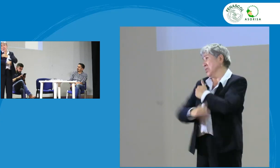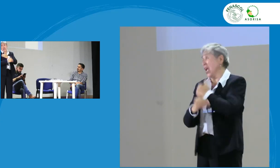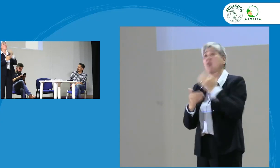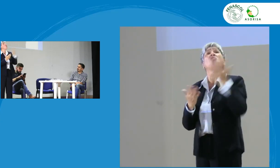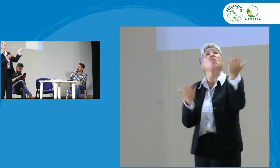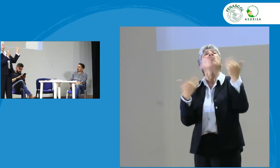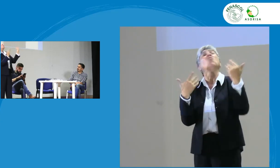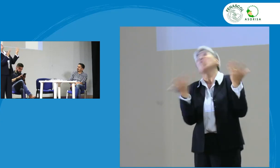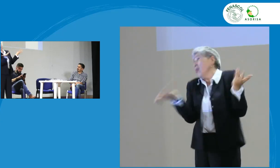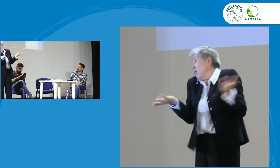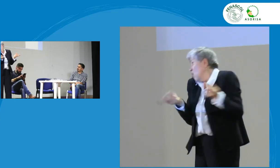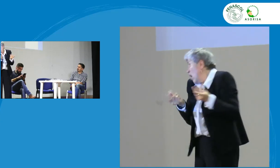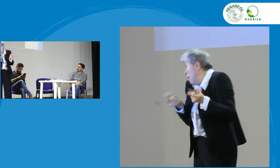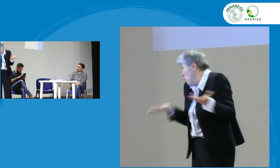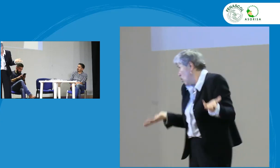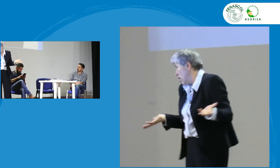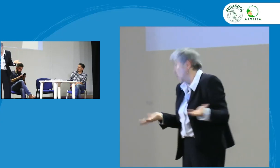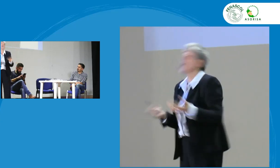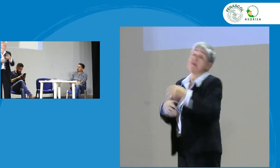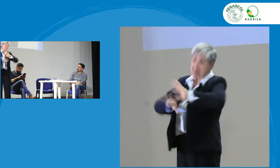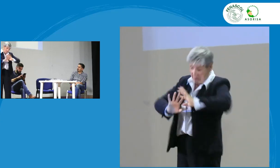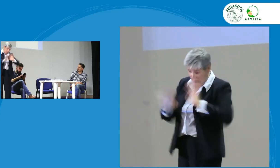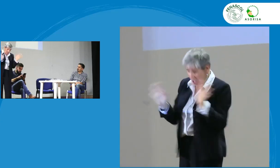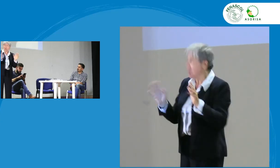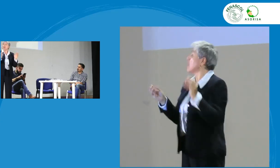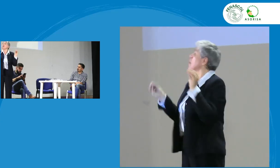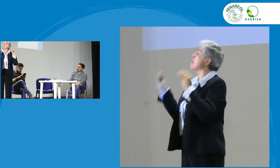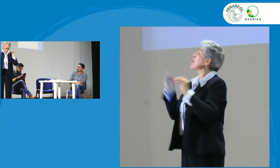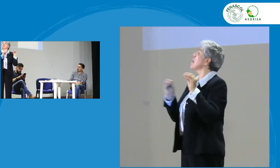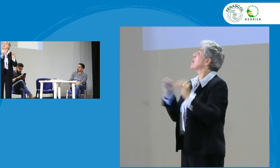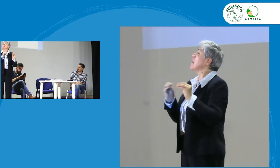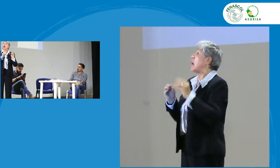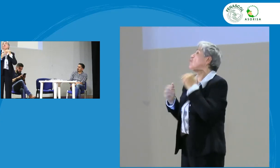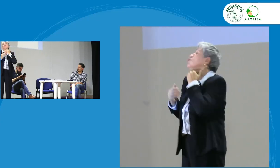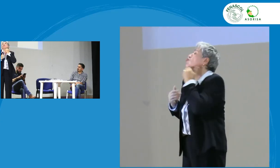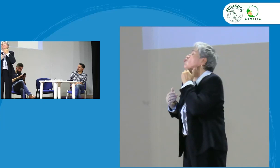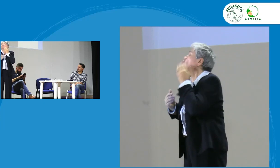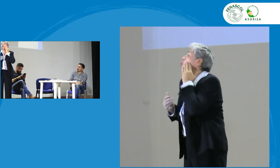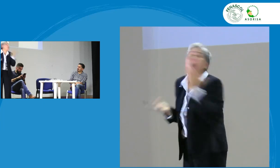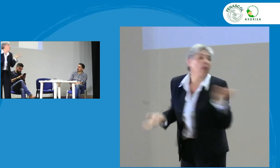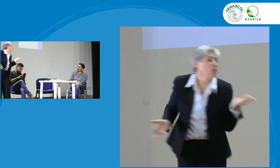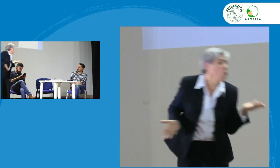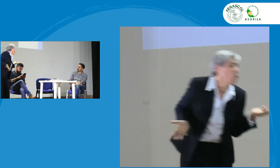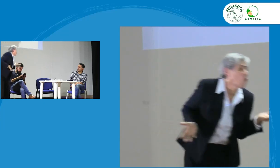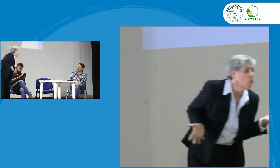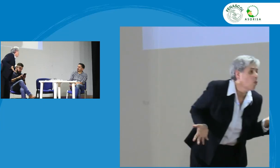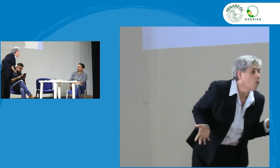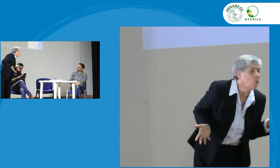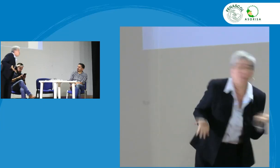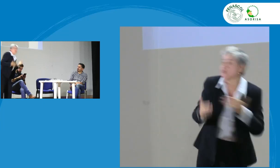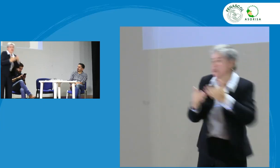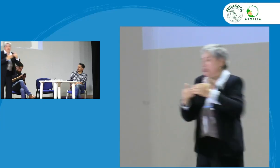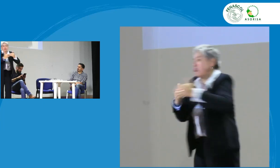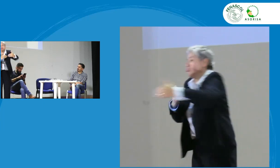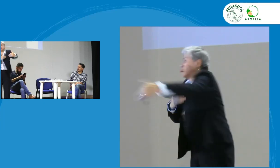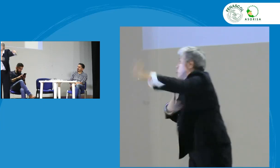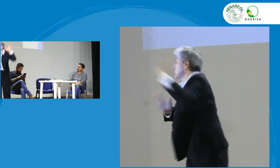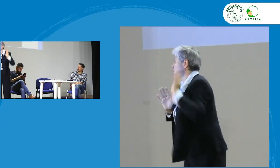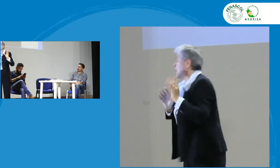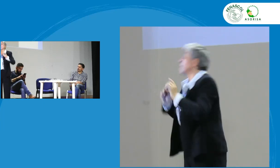digamos desde el insor decirle al ministerio sus acciones que van a hacer pero yo no sé cuándo será o sea te